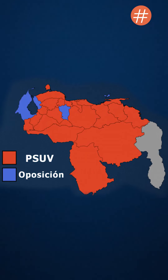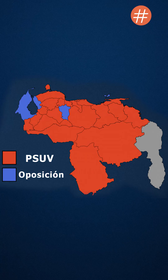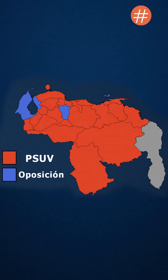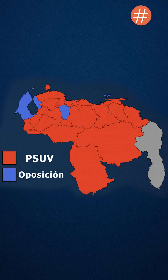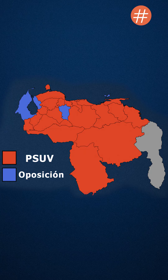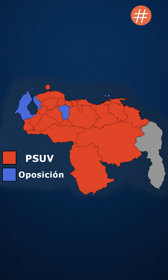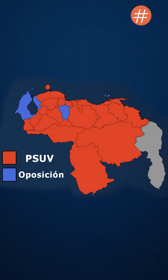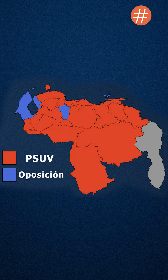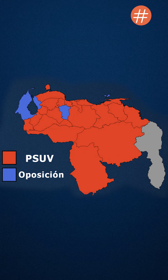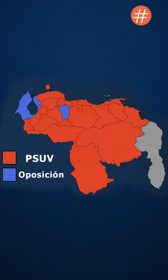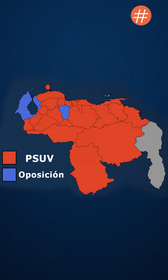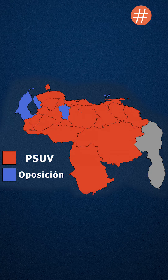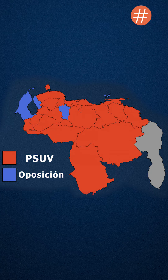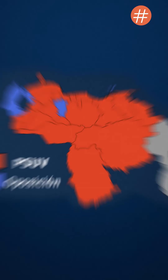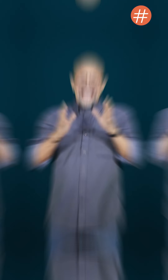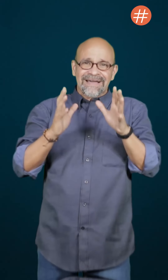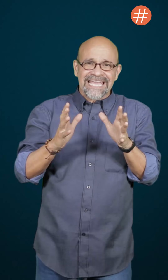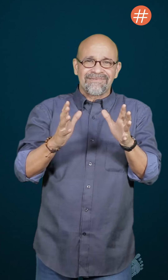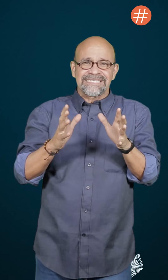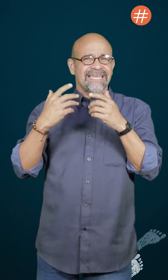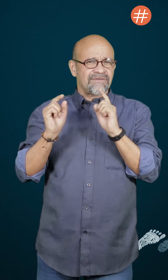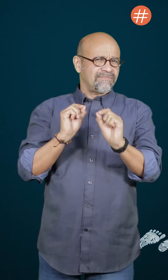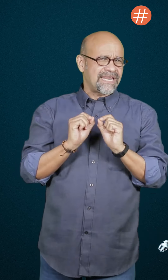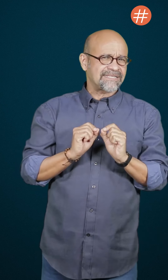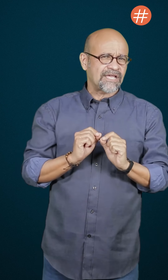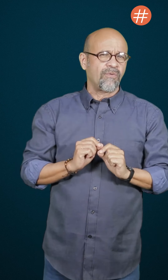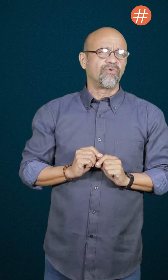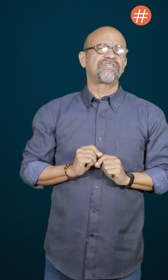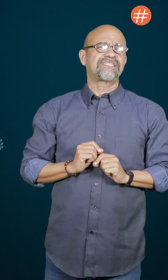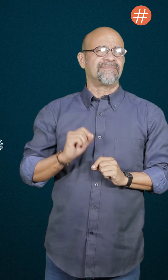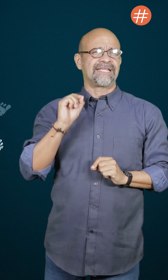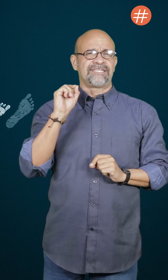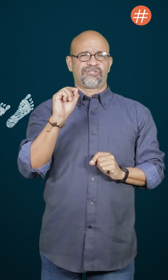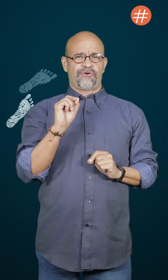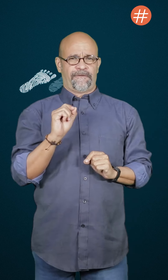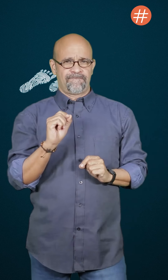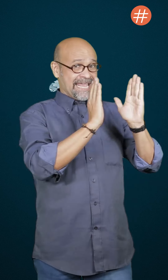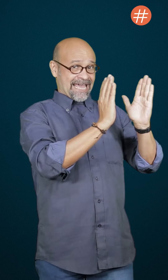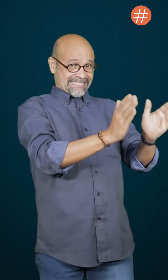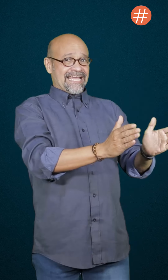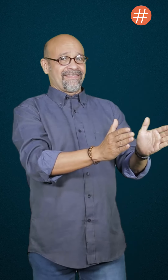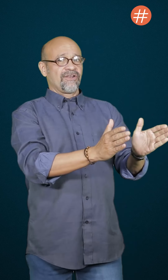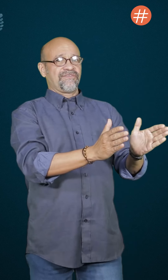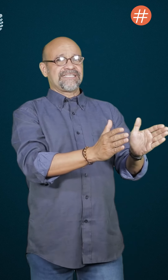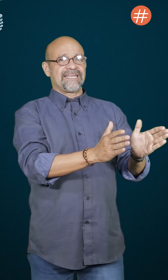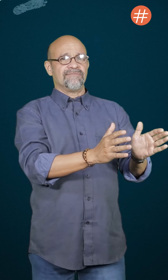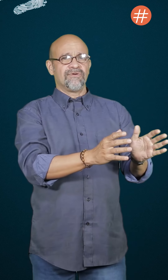allá del mapa pintado de rojo, hay variables que deben mirarse con muchísima atención. En la acera del oficialismo